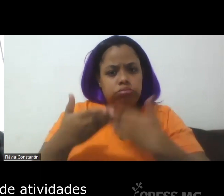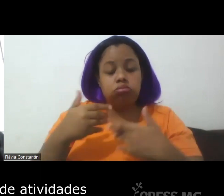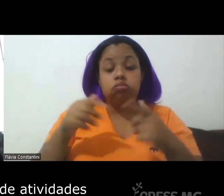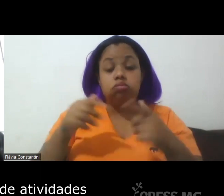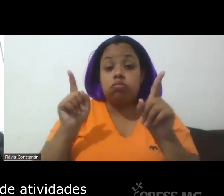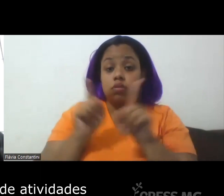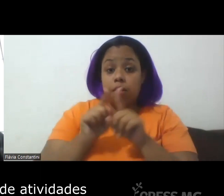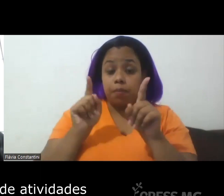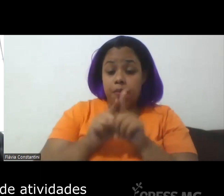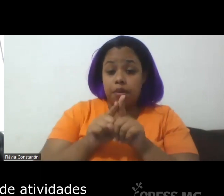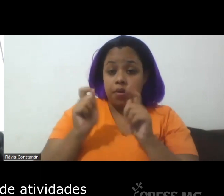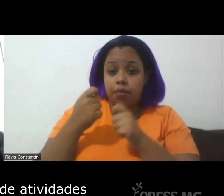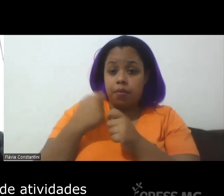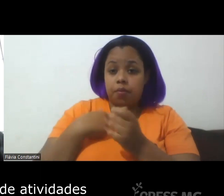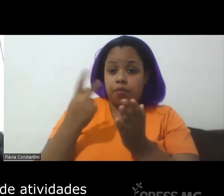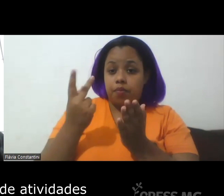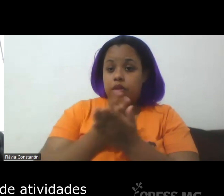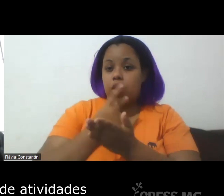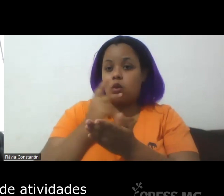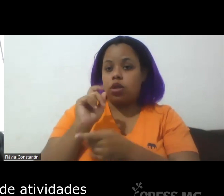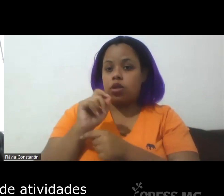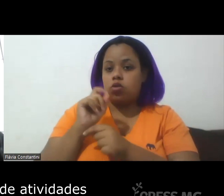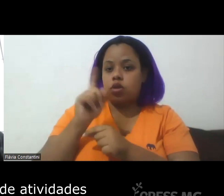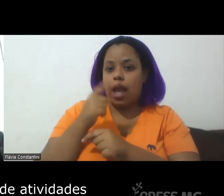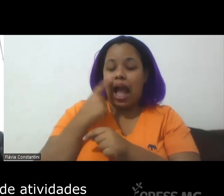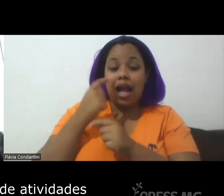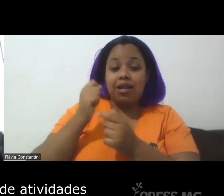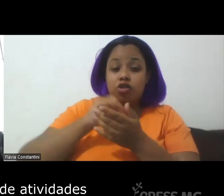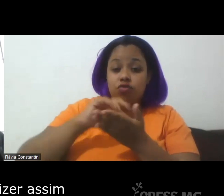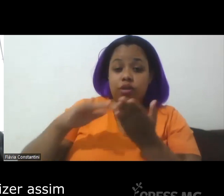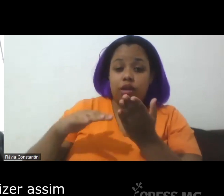a realização de atividades